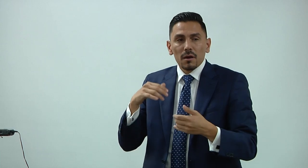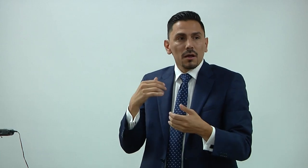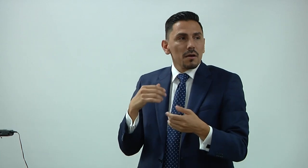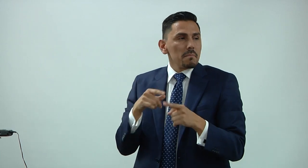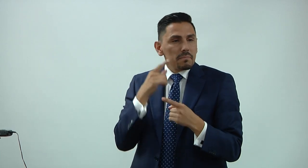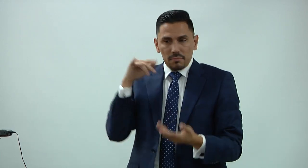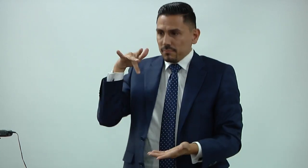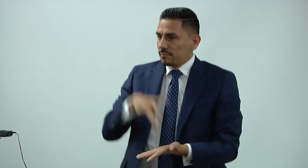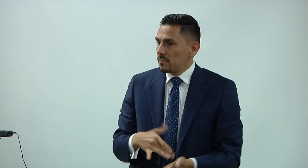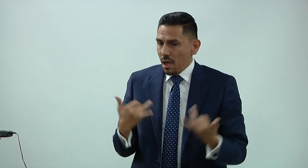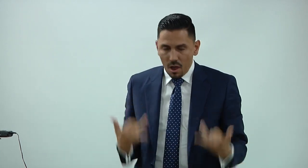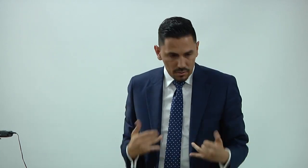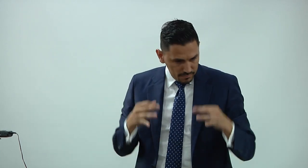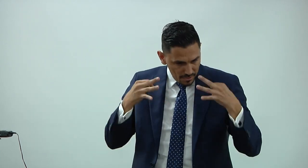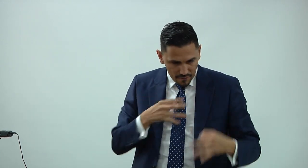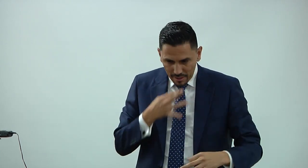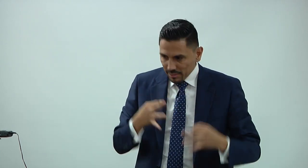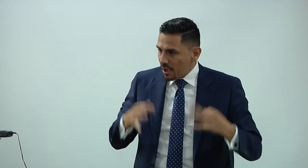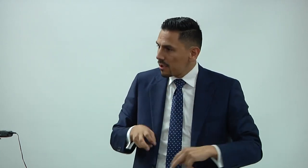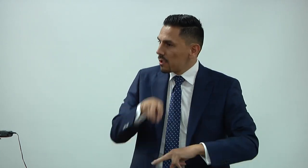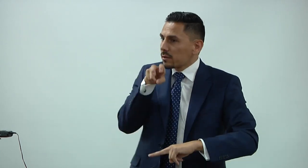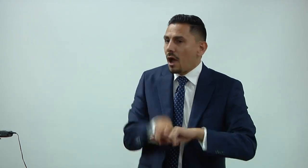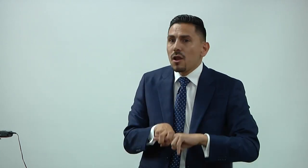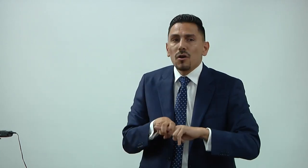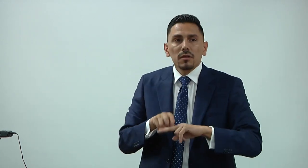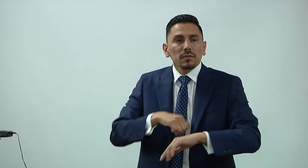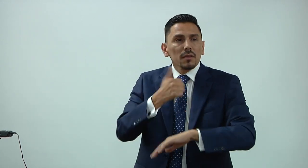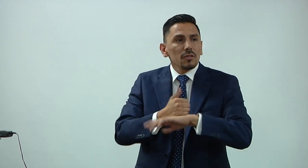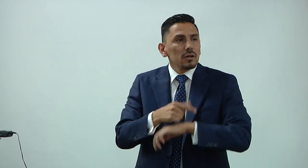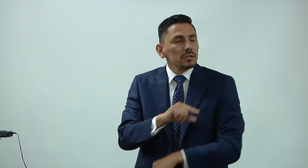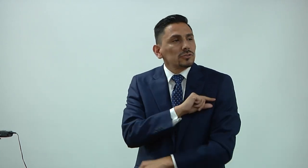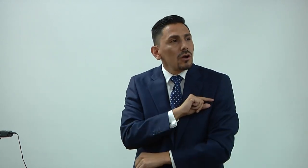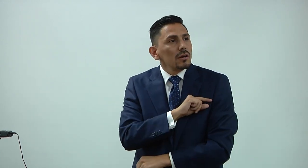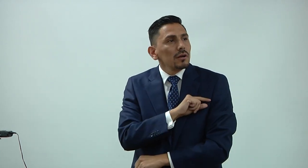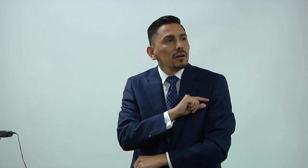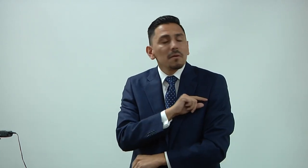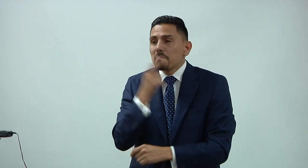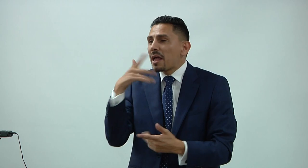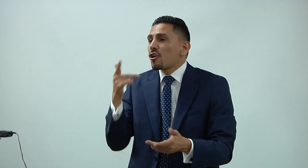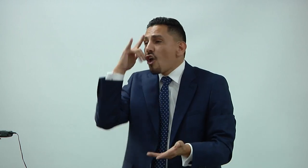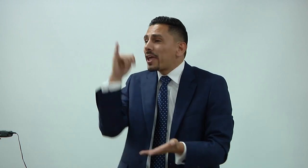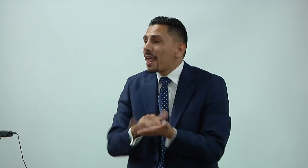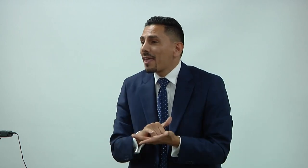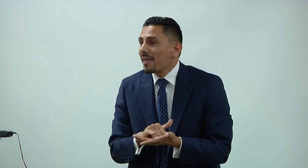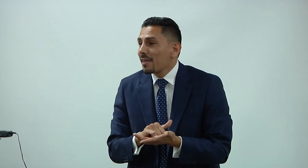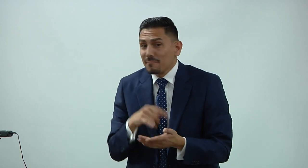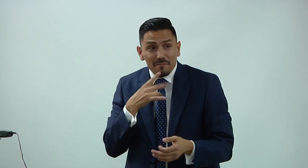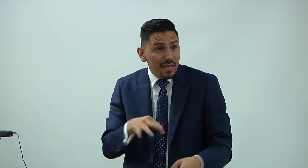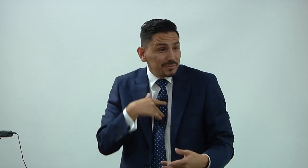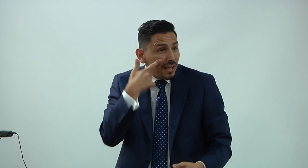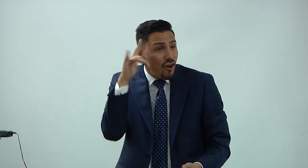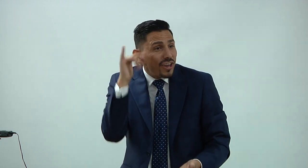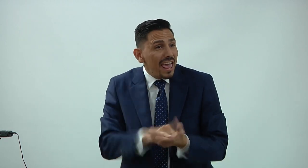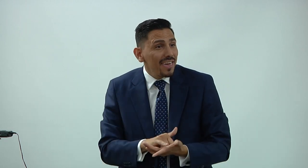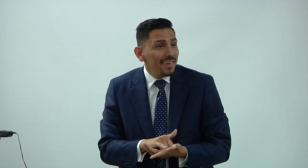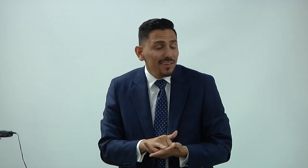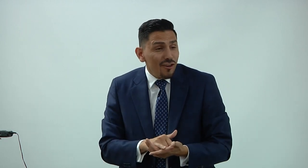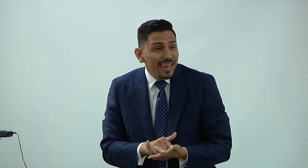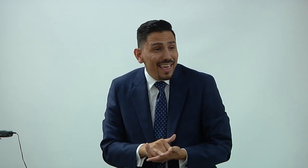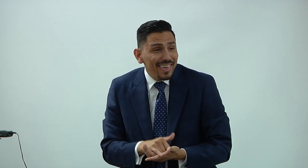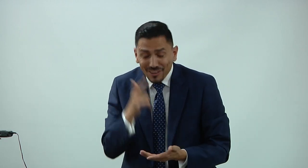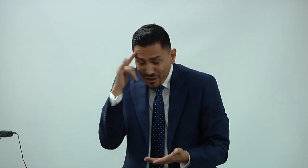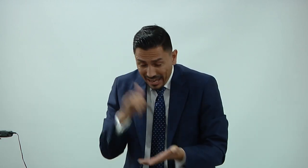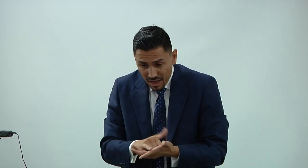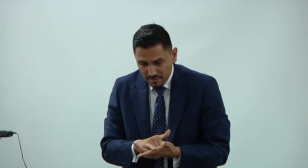Y ahora, en este momento, se hace realidad ese sueño. Director del INSOC, la verdad,